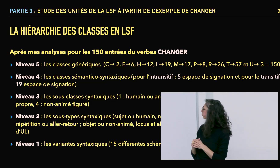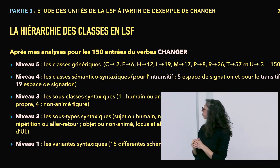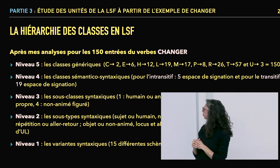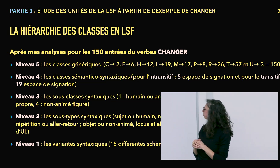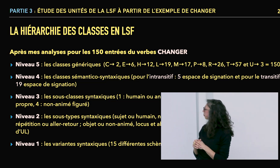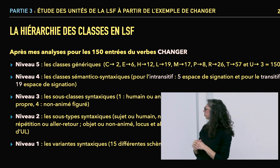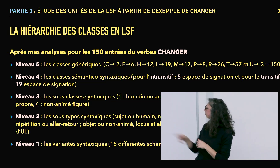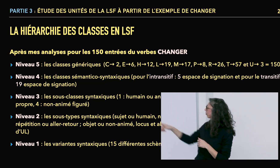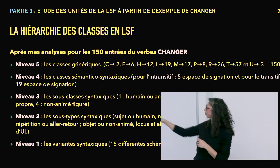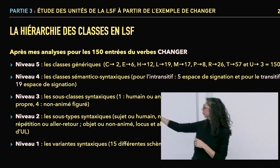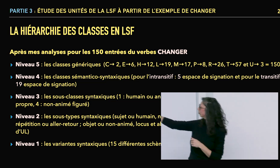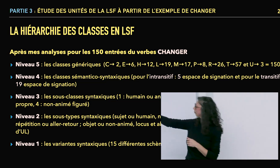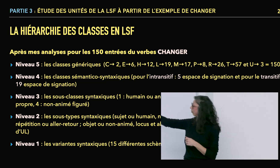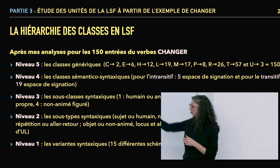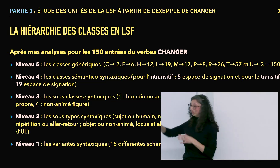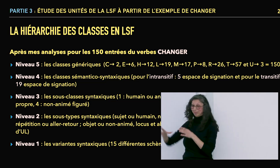Etc.